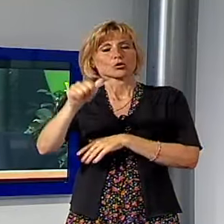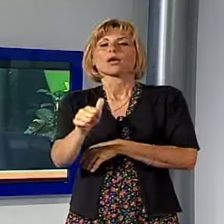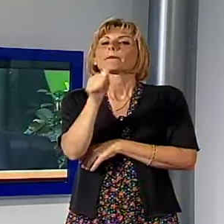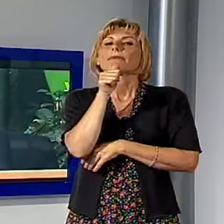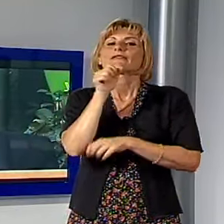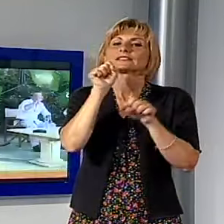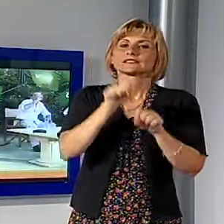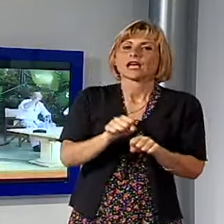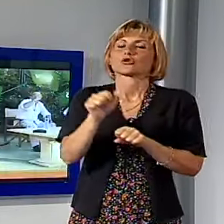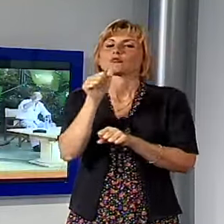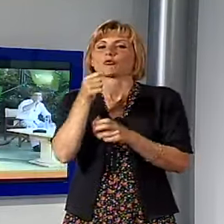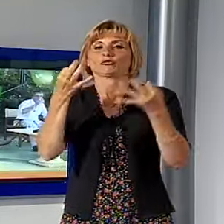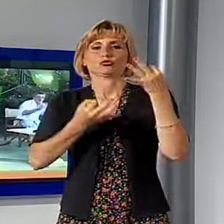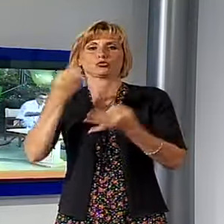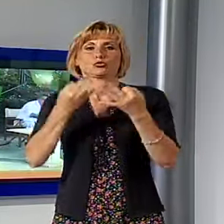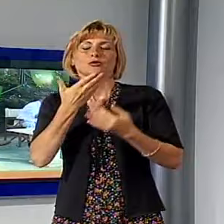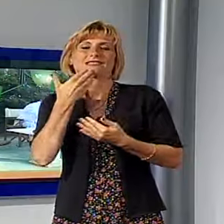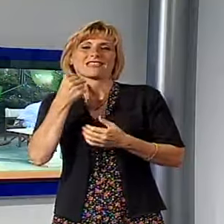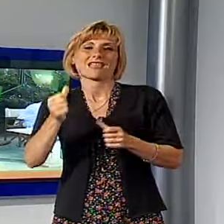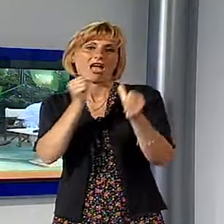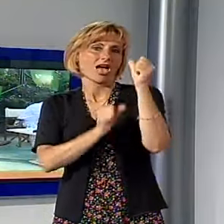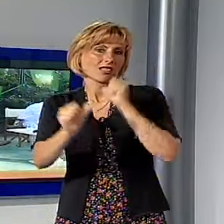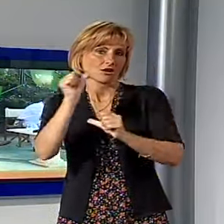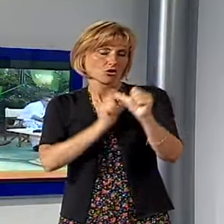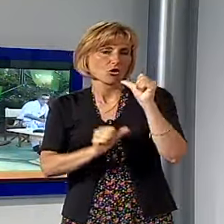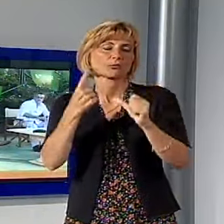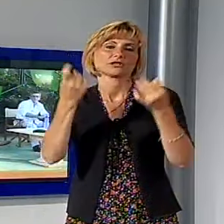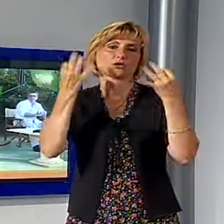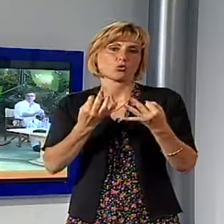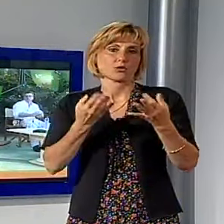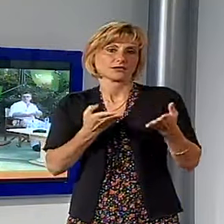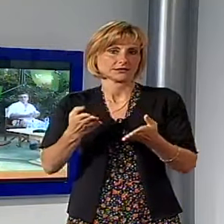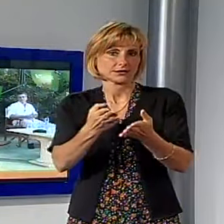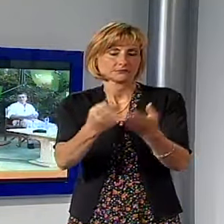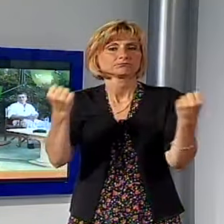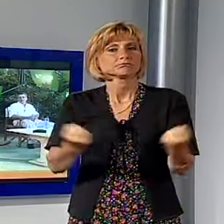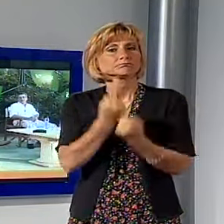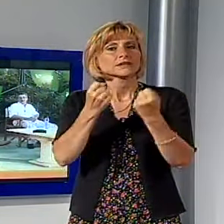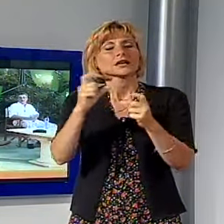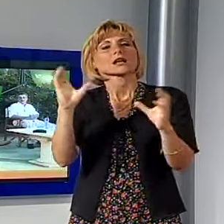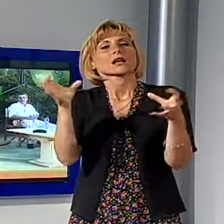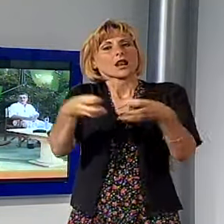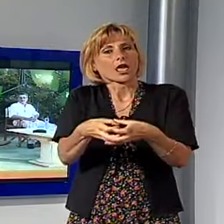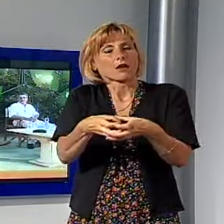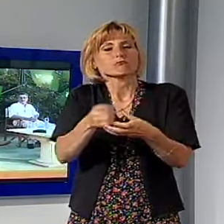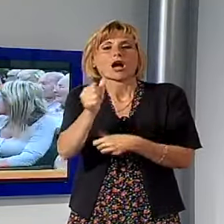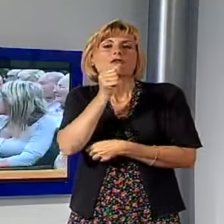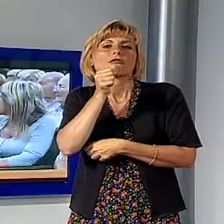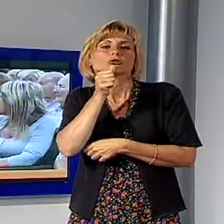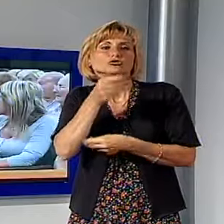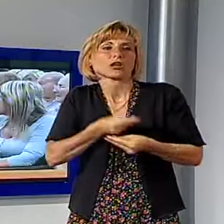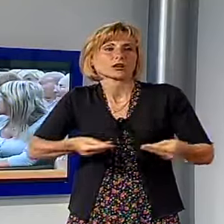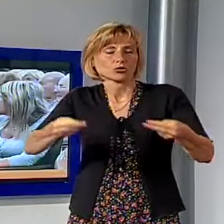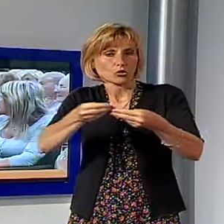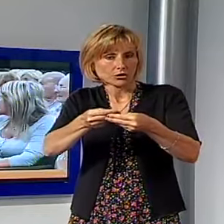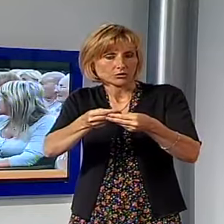bevi giusto, bevi analcolico per la sicurezza stradale, promosso dall'Associazione Club Alcolici Territoriali in partnership con il Quotidiano Il Tirreno.